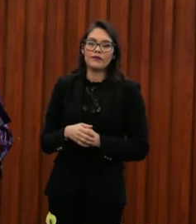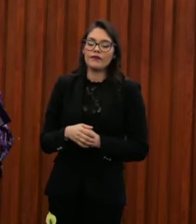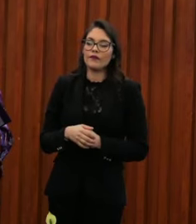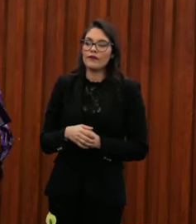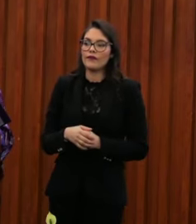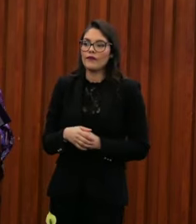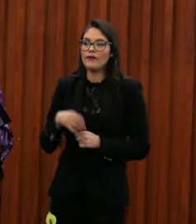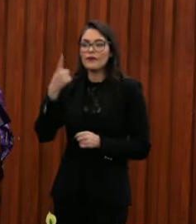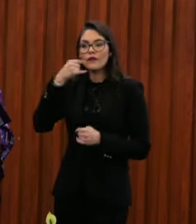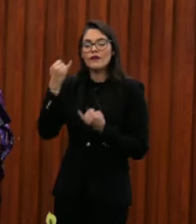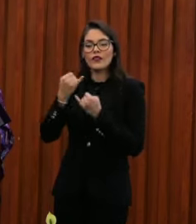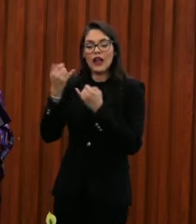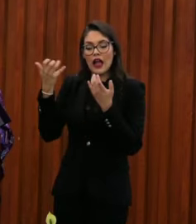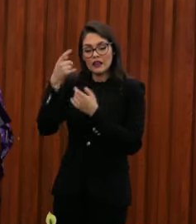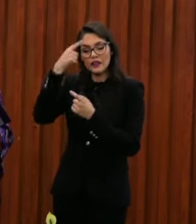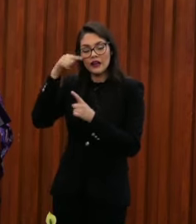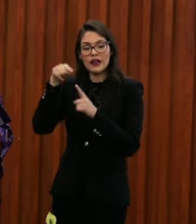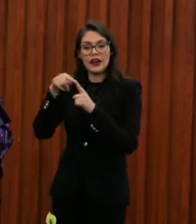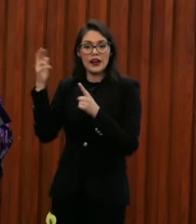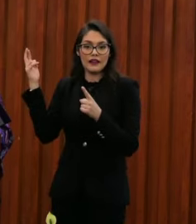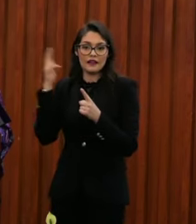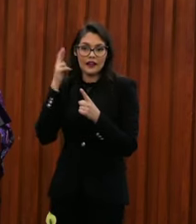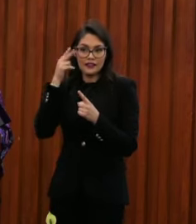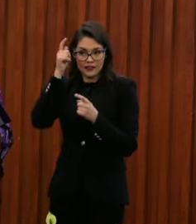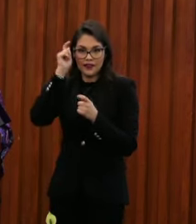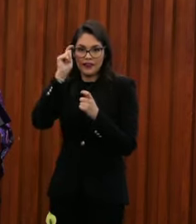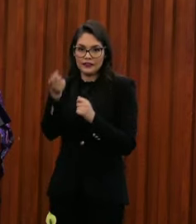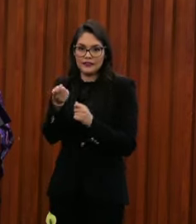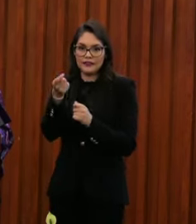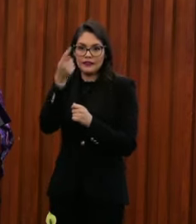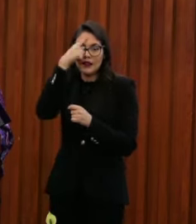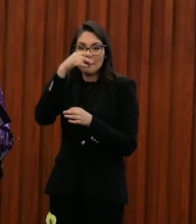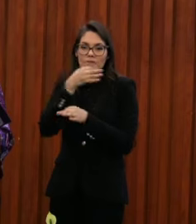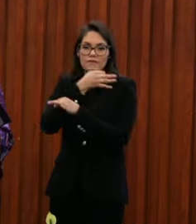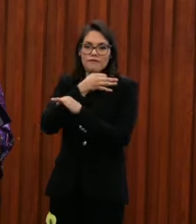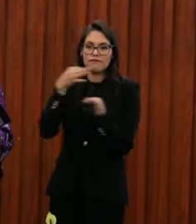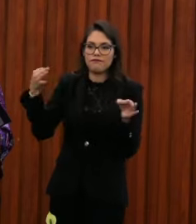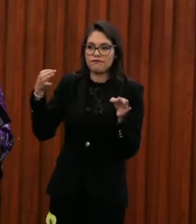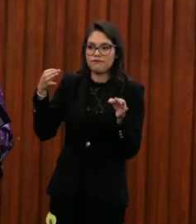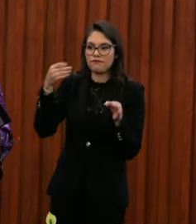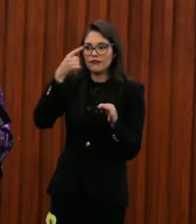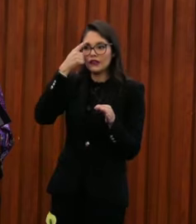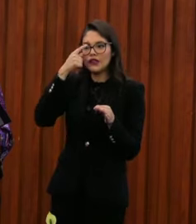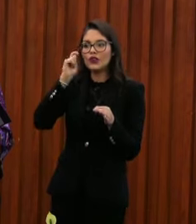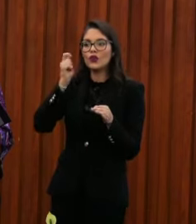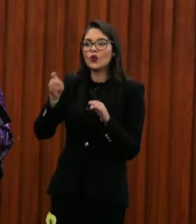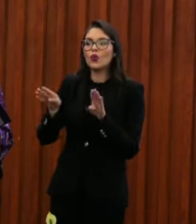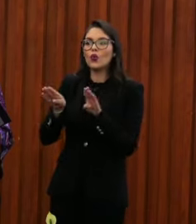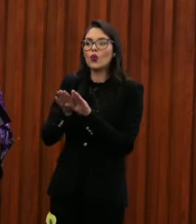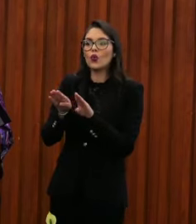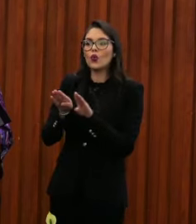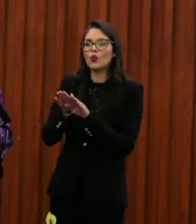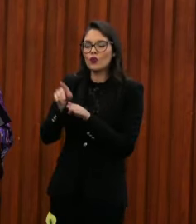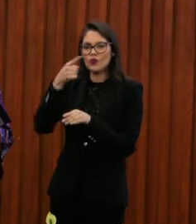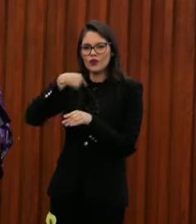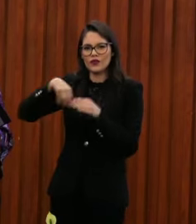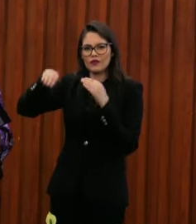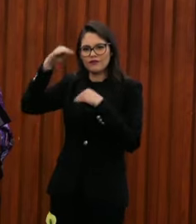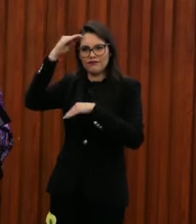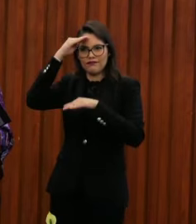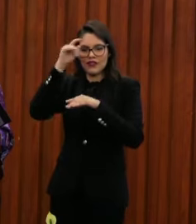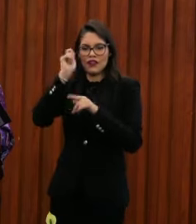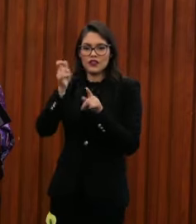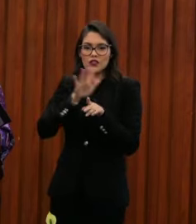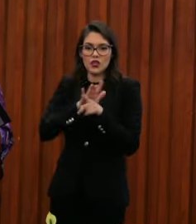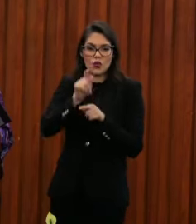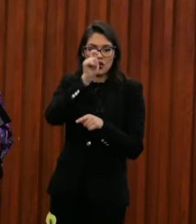de hacer de la radio pública, porque eso es la radio social, una radio, ya déjense de perspectiva de